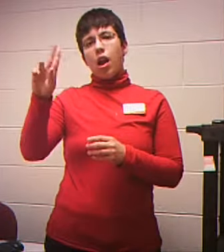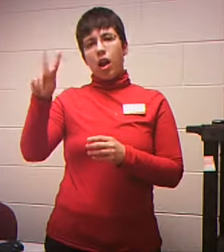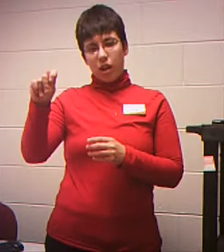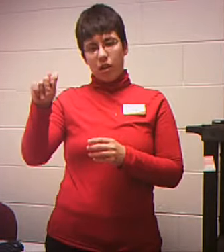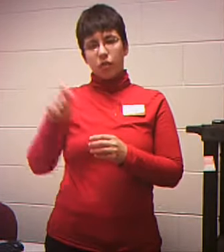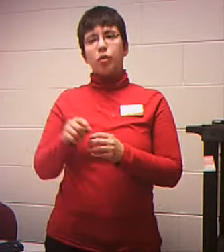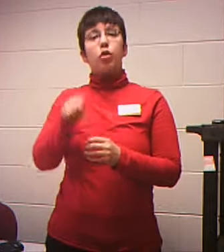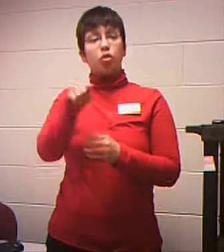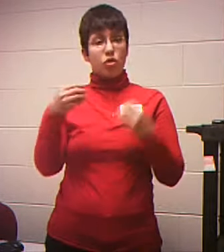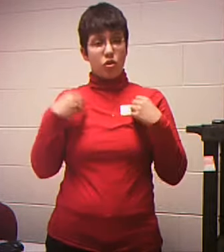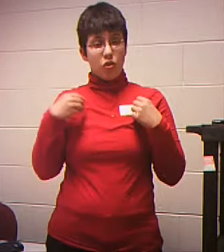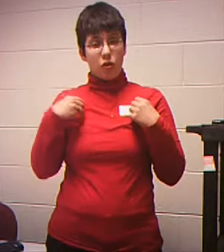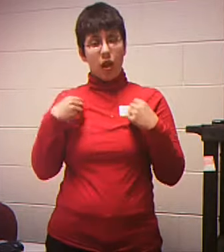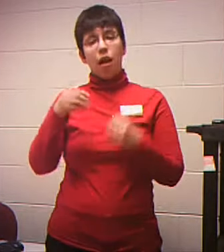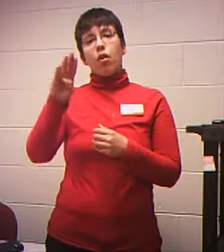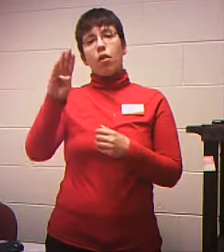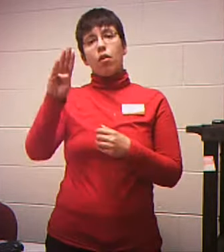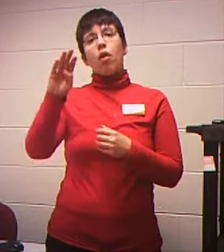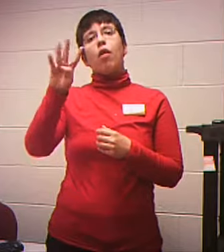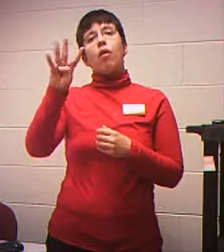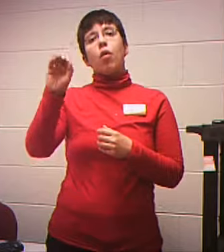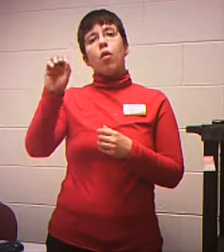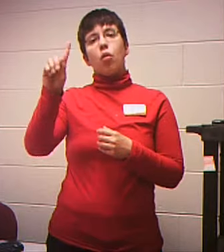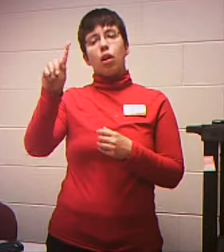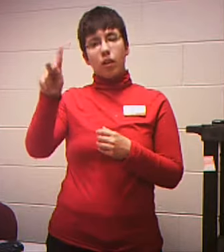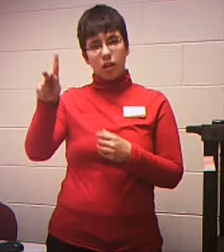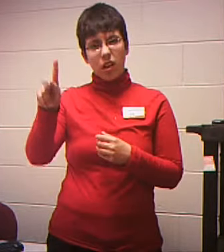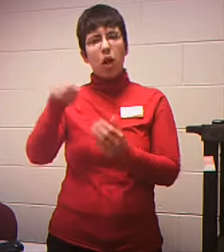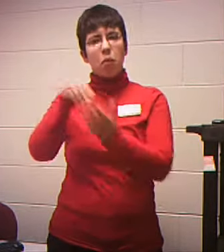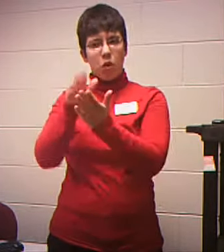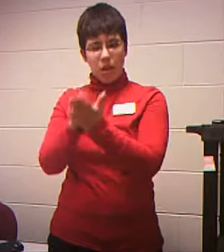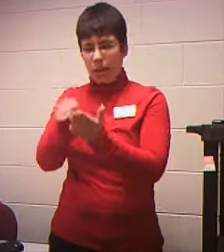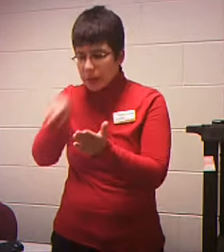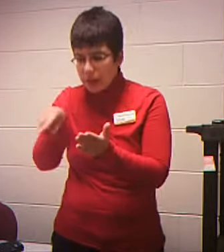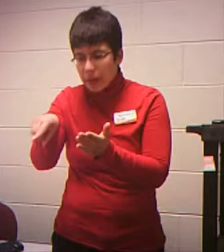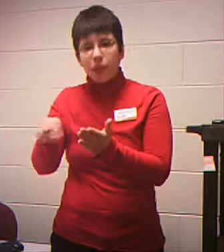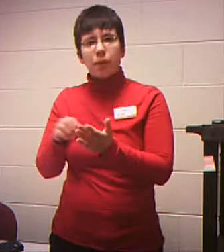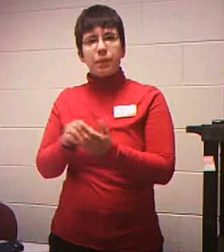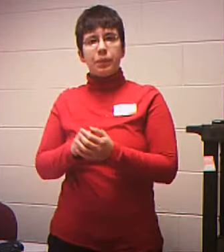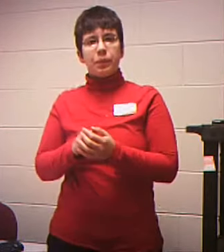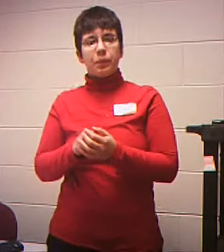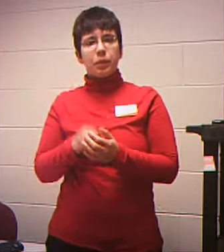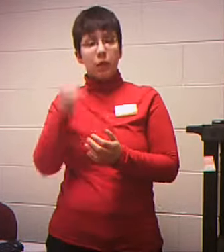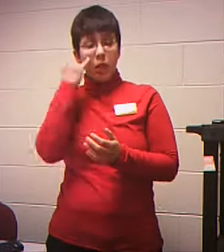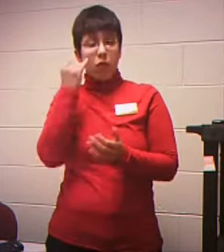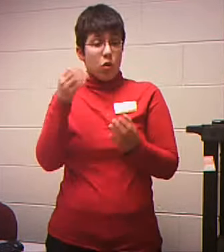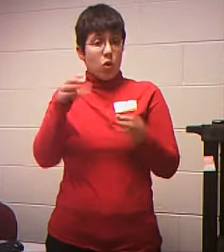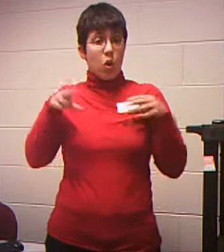go up here Because we Have the account Number but You could put it Here if you Wanted to If you own A business What you think It's worth